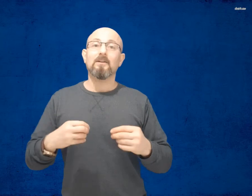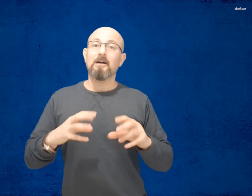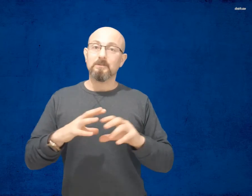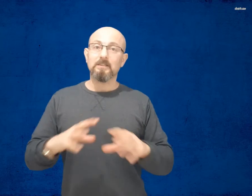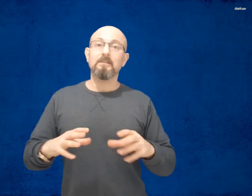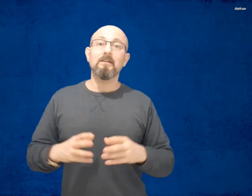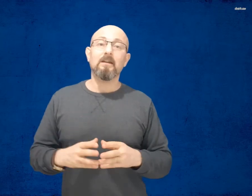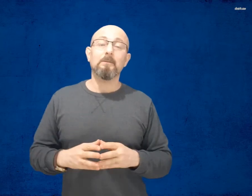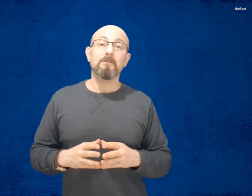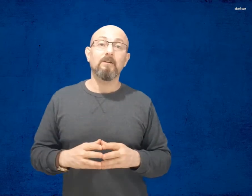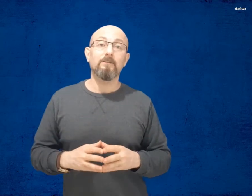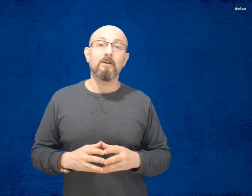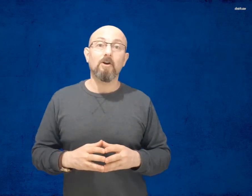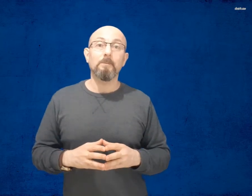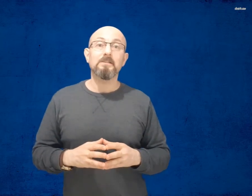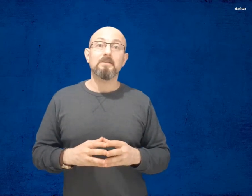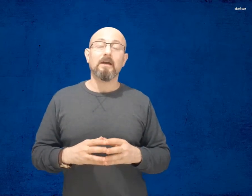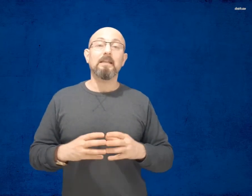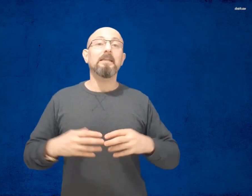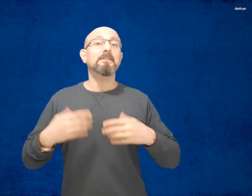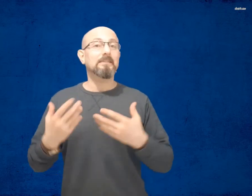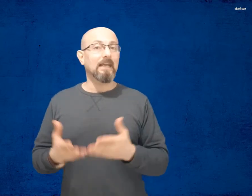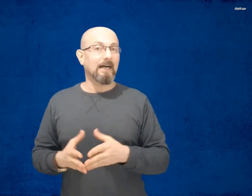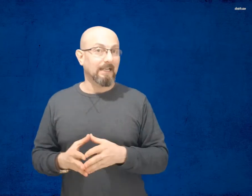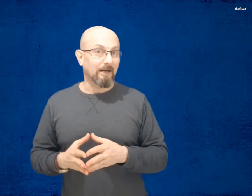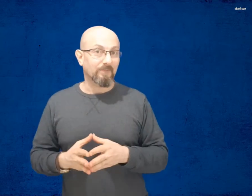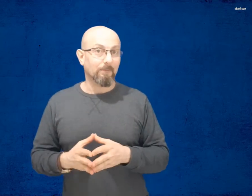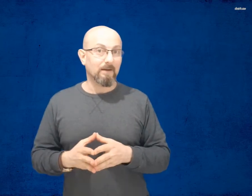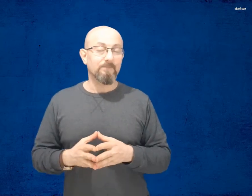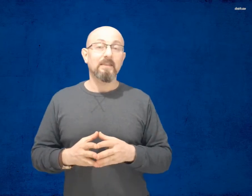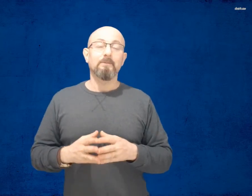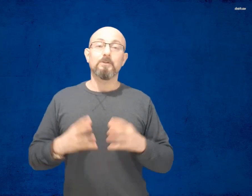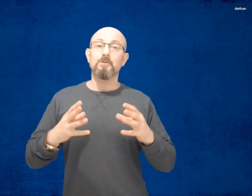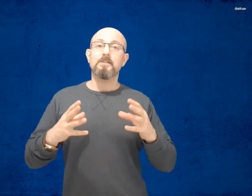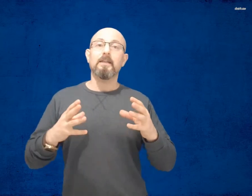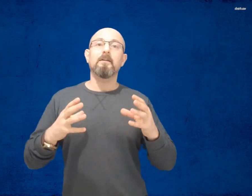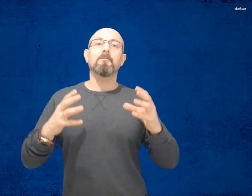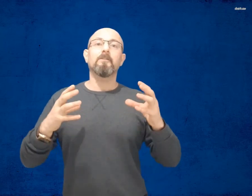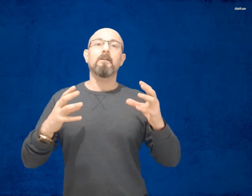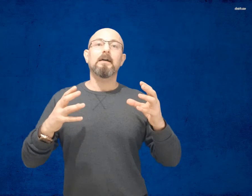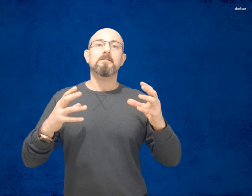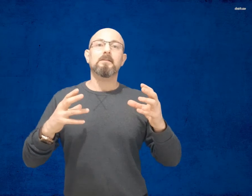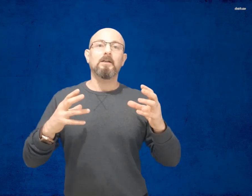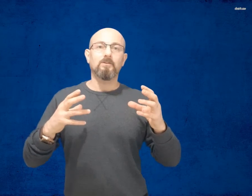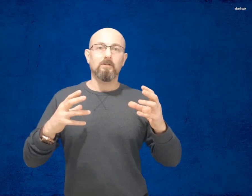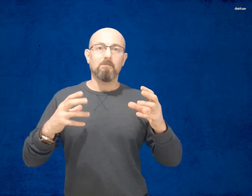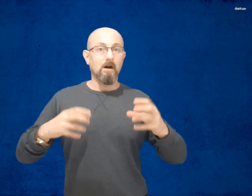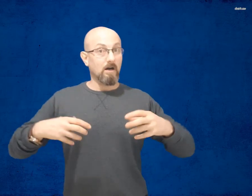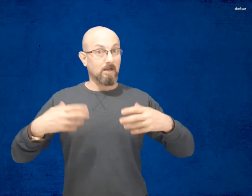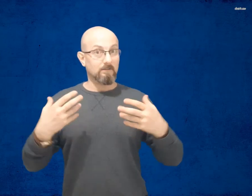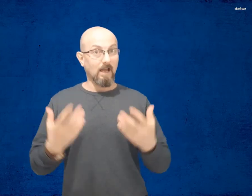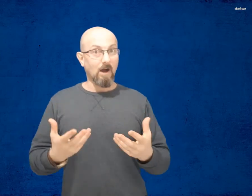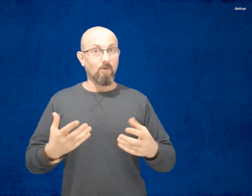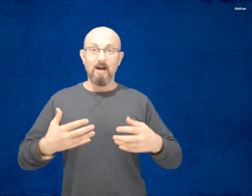الرابط حط لي الرابط في الكومنت خليني أطلع عليها تمام؟ بجوز يعني في ناس عندهم مهارات أقوى